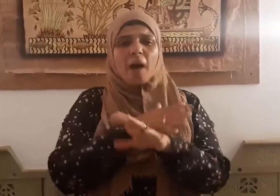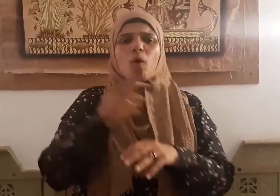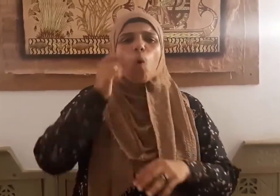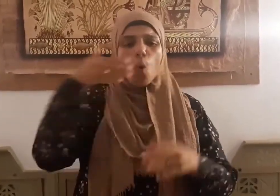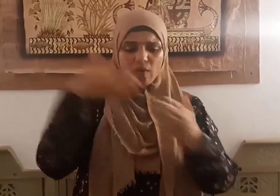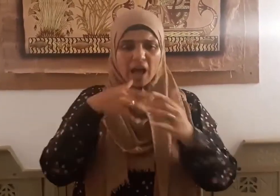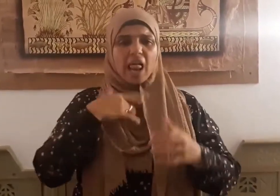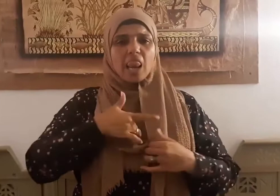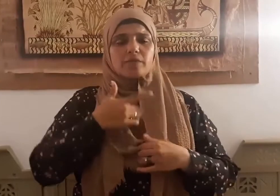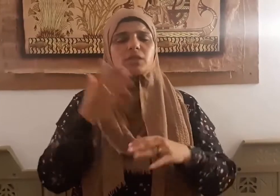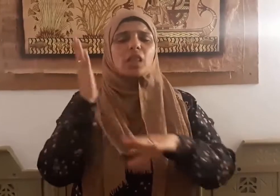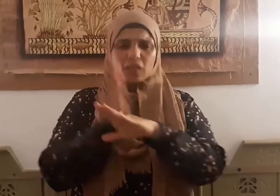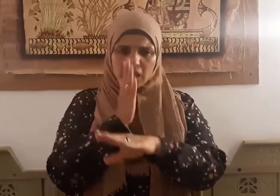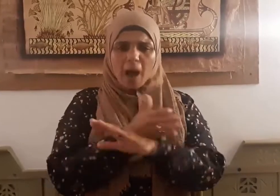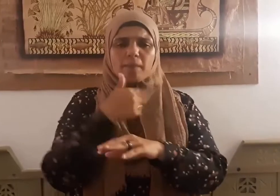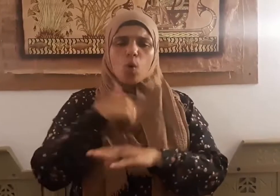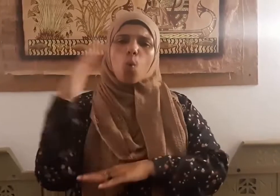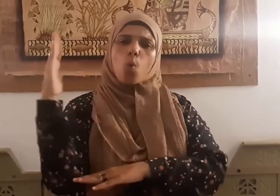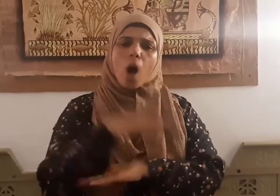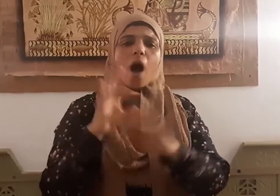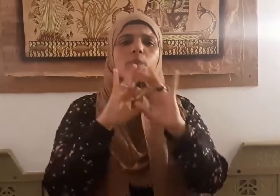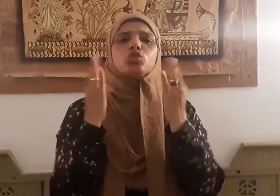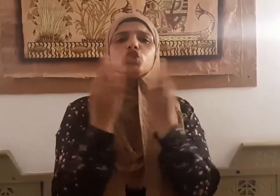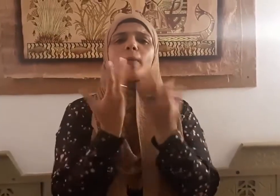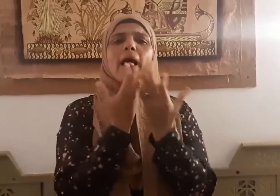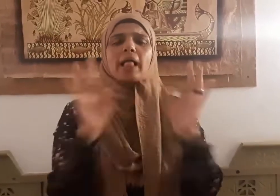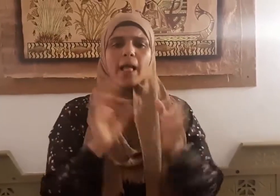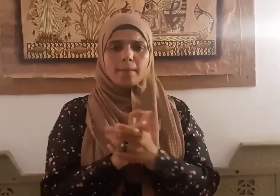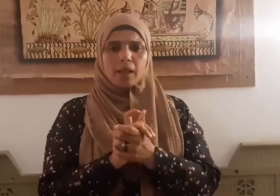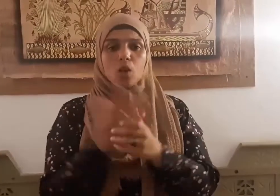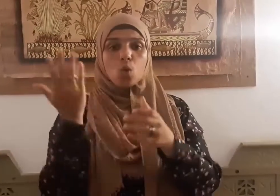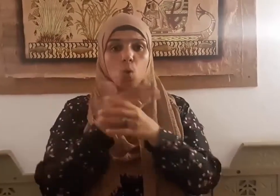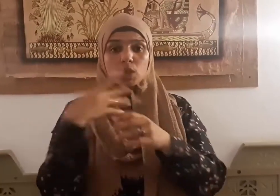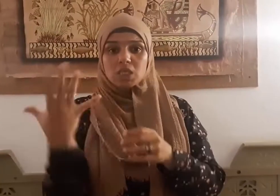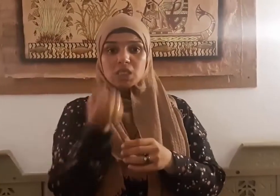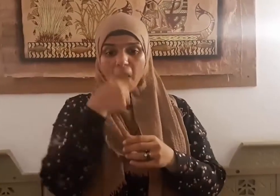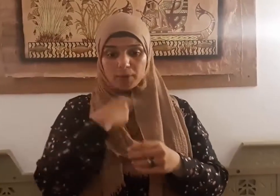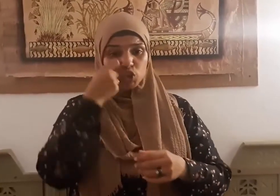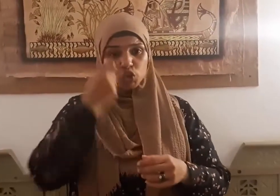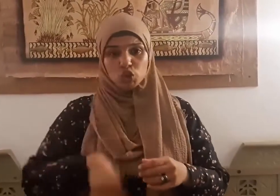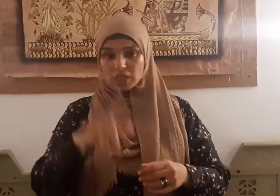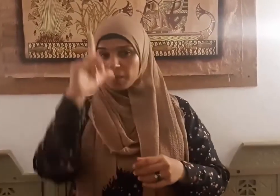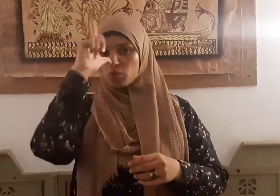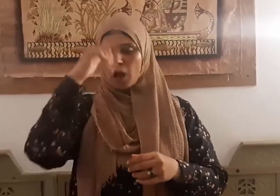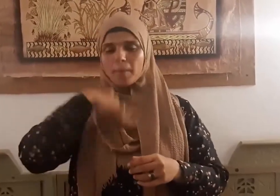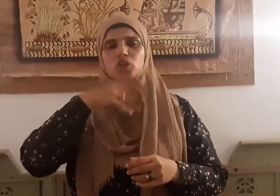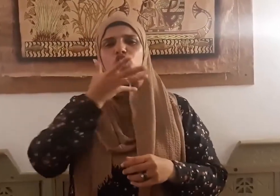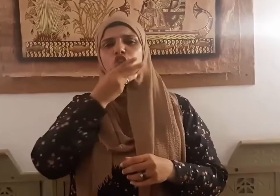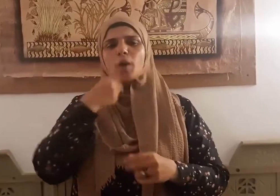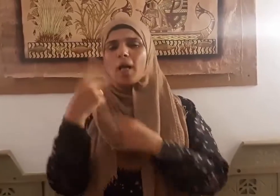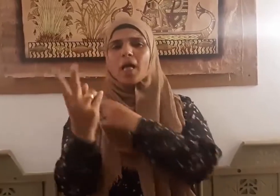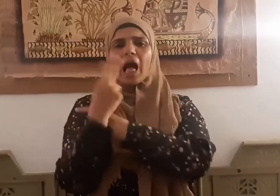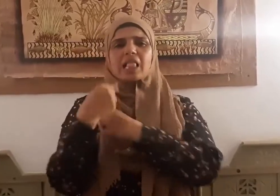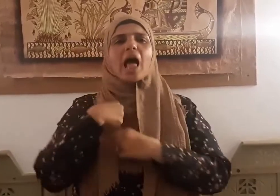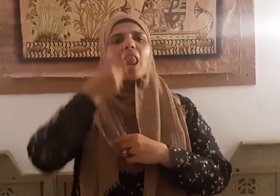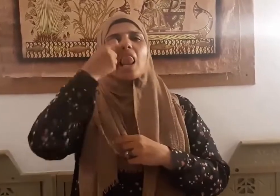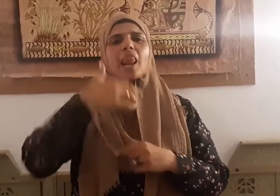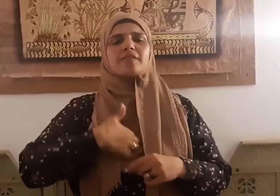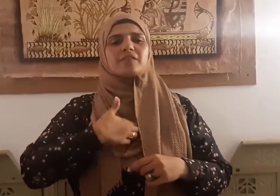وتهدم المجتمع وصاحبه مخدوع في نفسه يستعلي بها